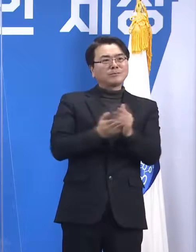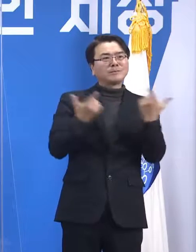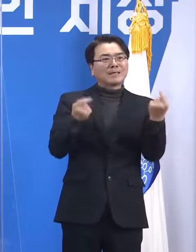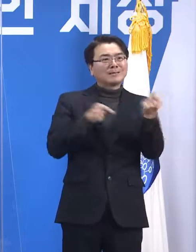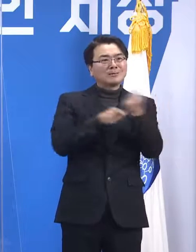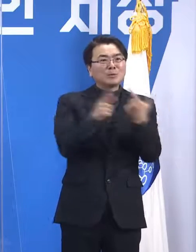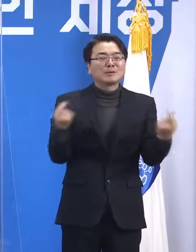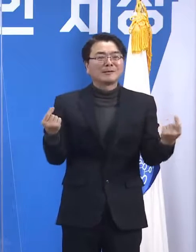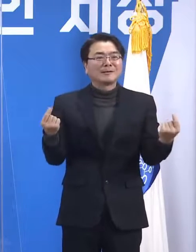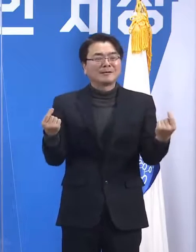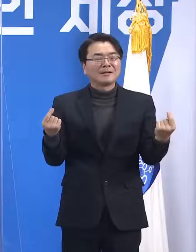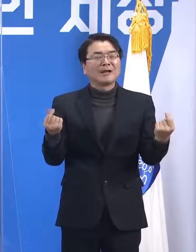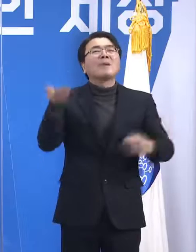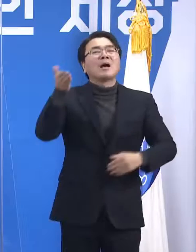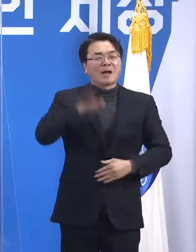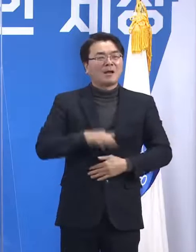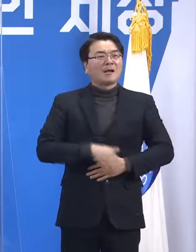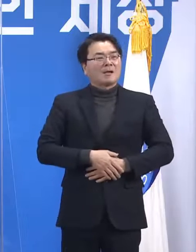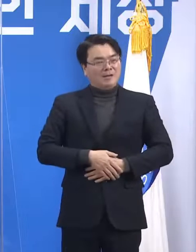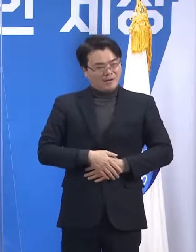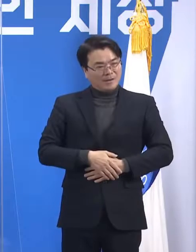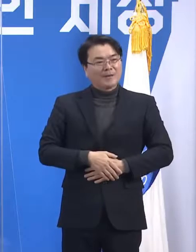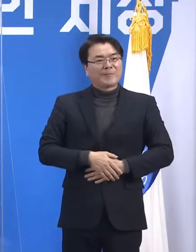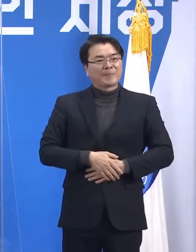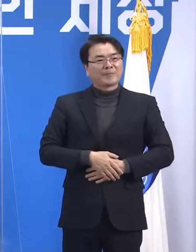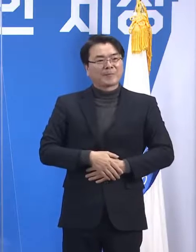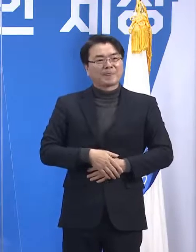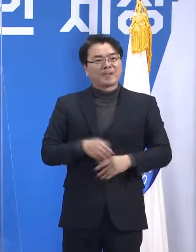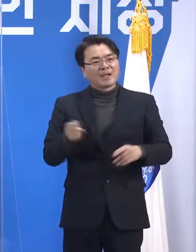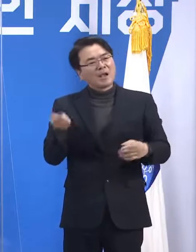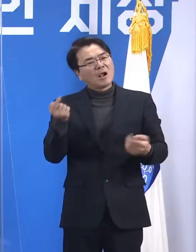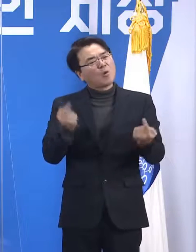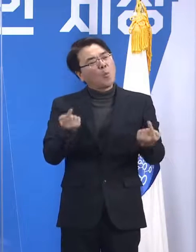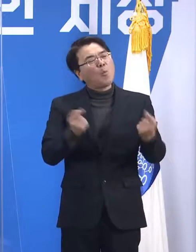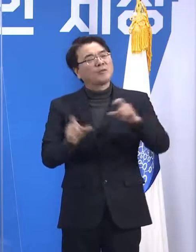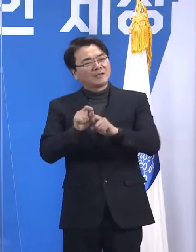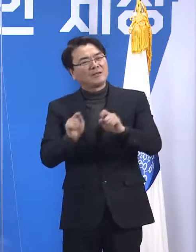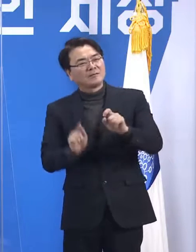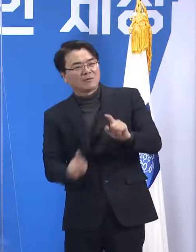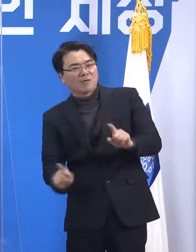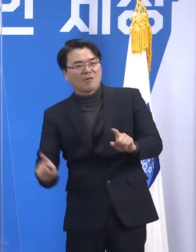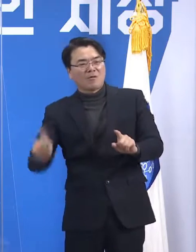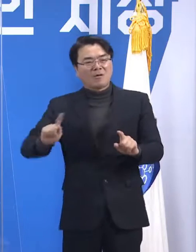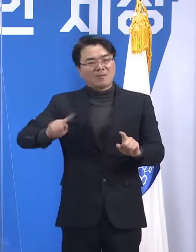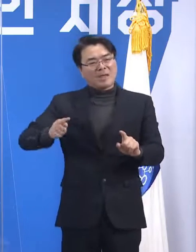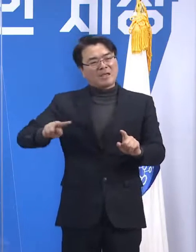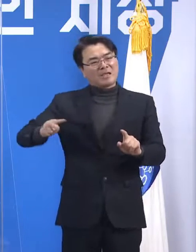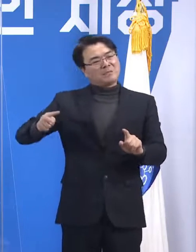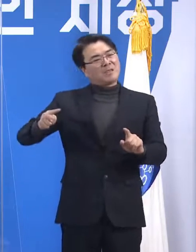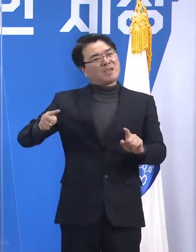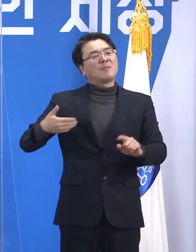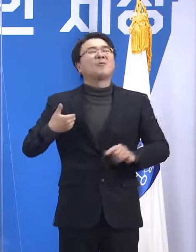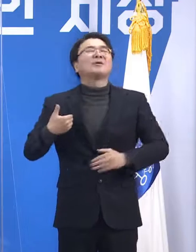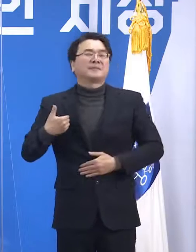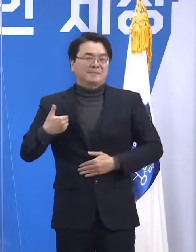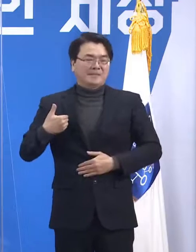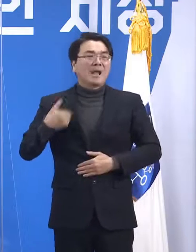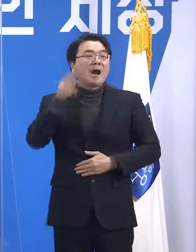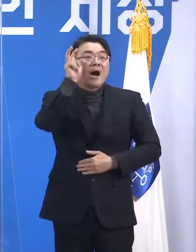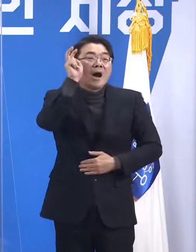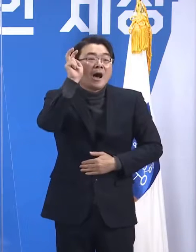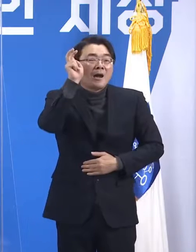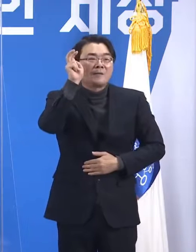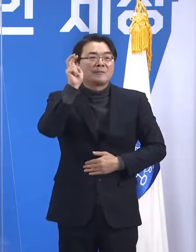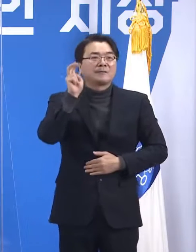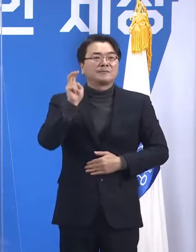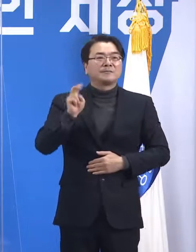끝나는 걸 의미합니다. 역시 그것보다 훨씬 더 저점이 높아질 가능성이 높고 정확하지는 않지만 예측상으로는